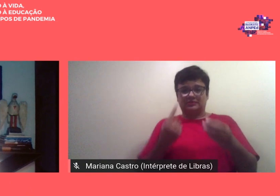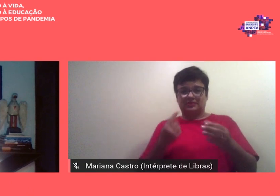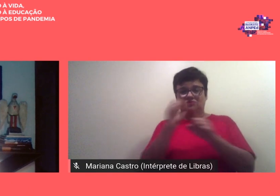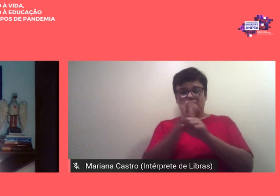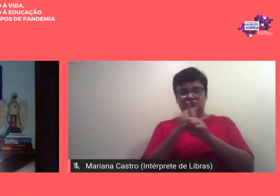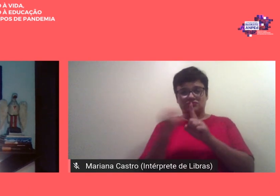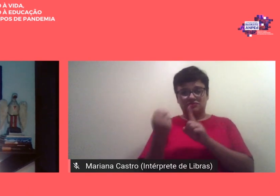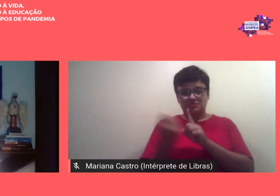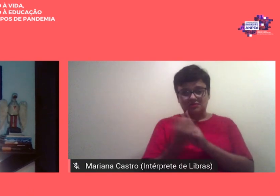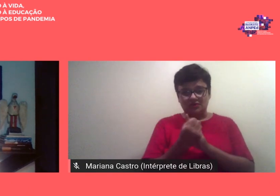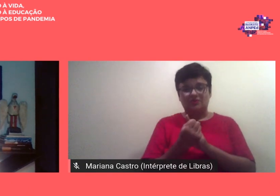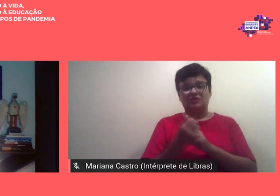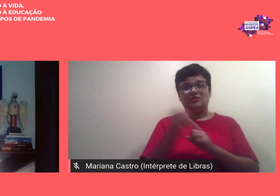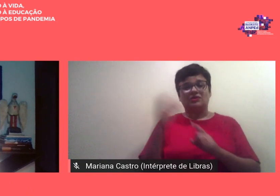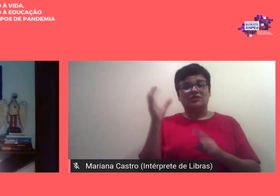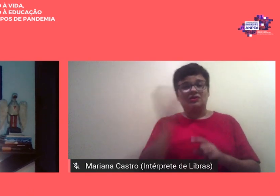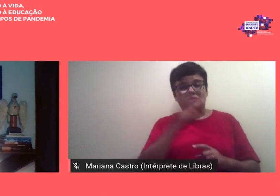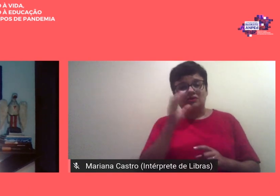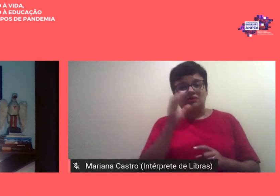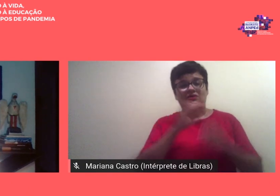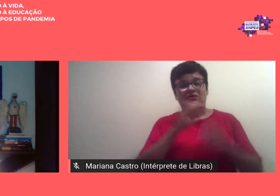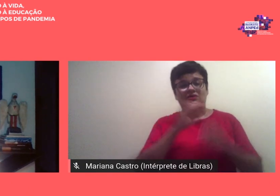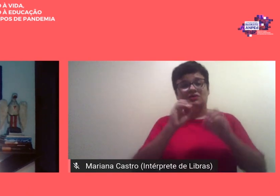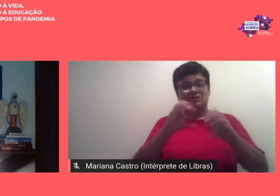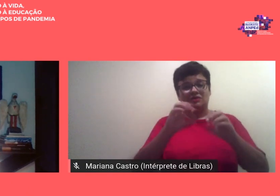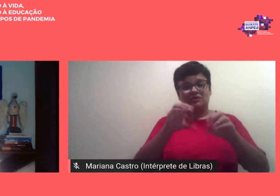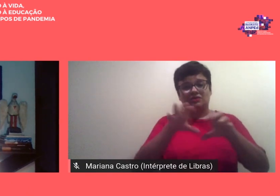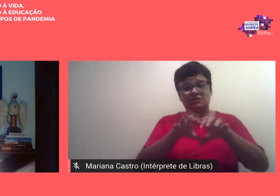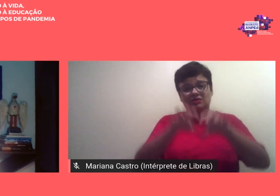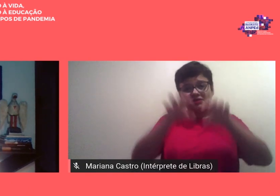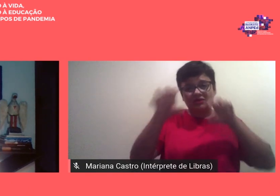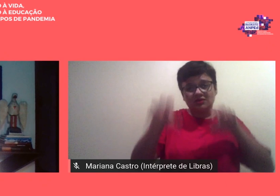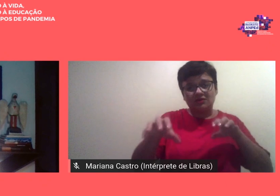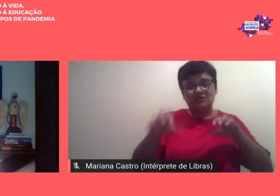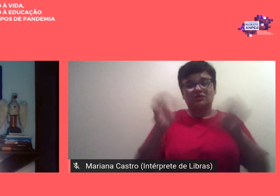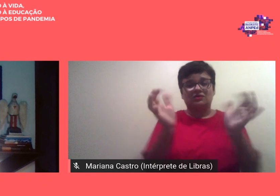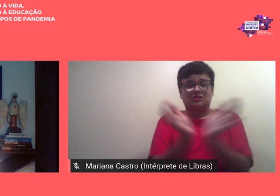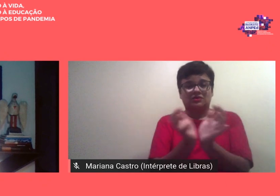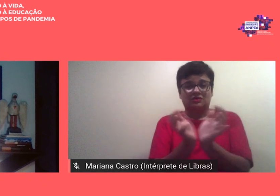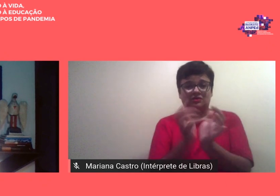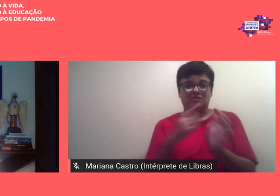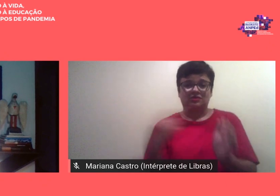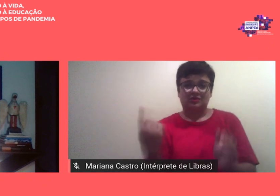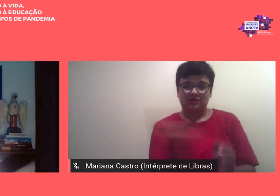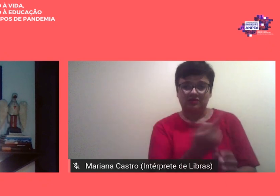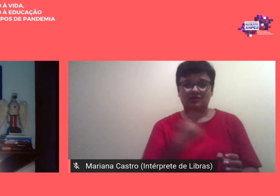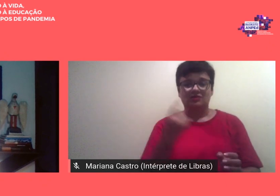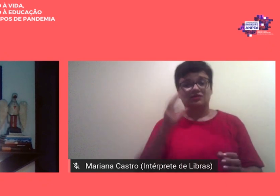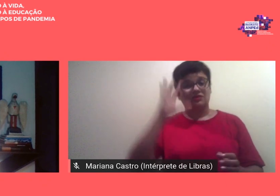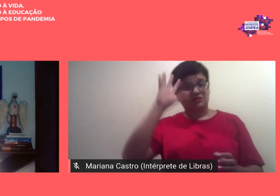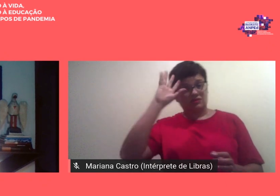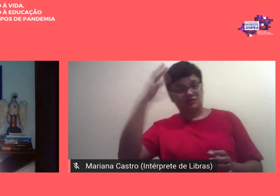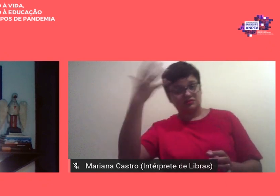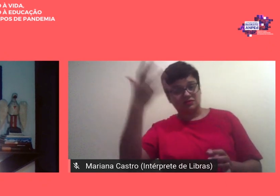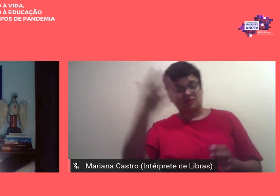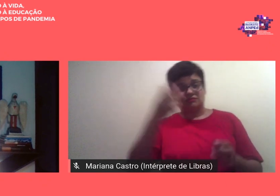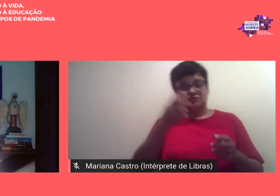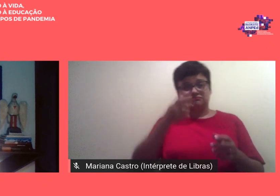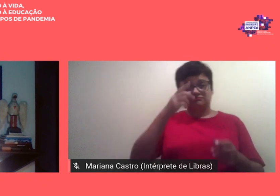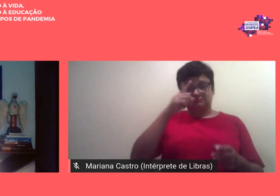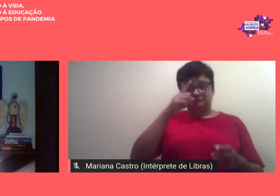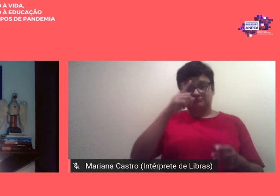emergência de ensino remoto e a revelia da comunidade toma decisões de forma autoritária